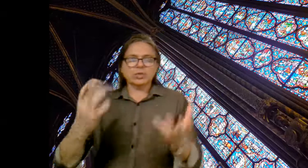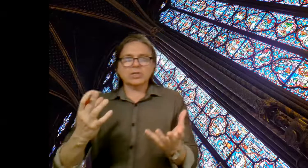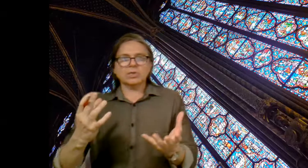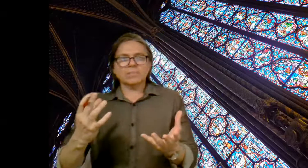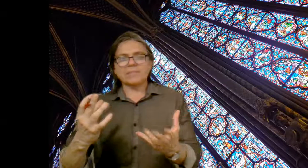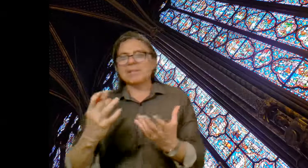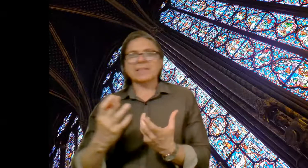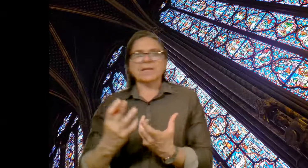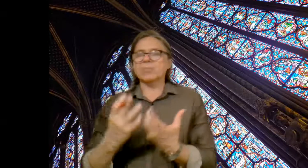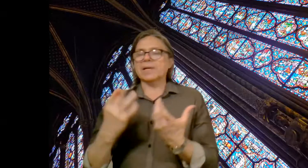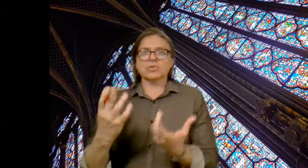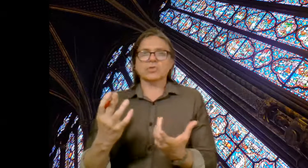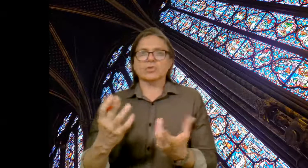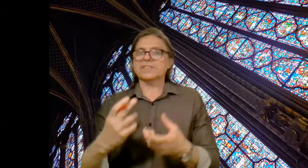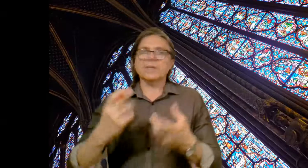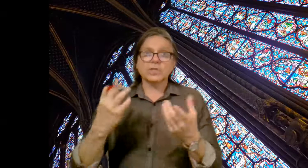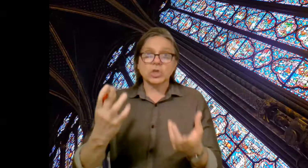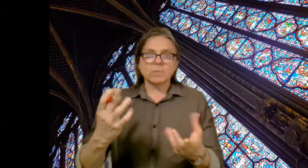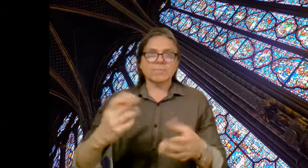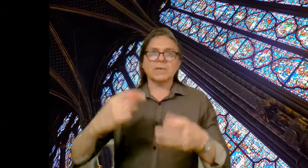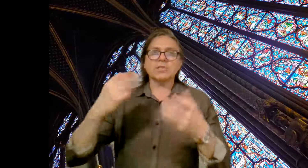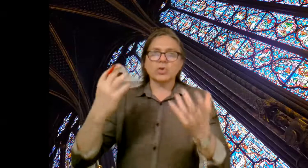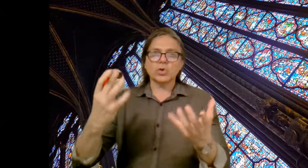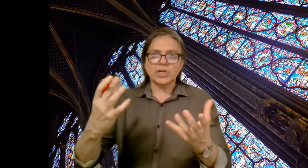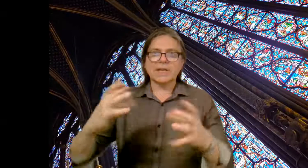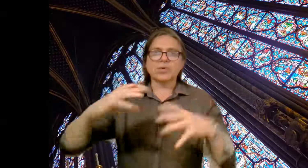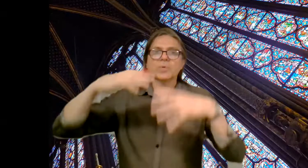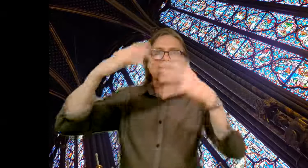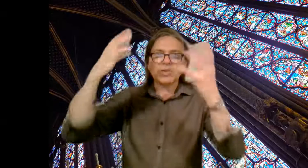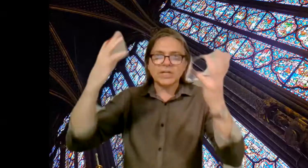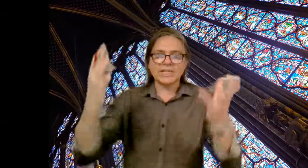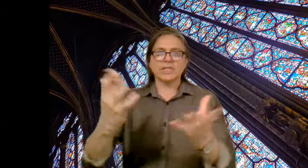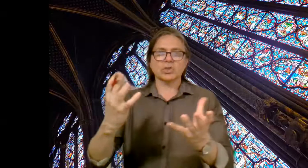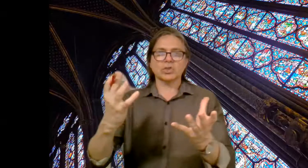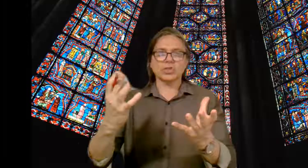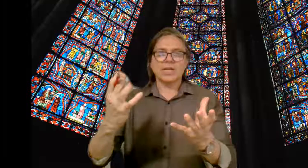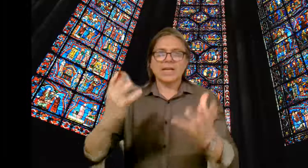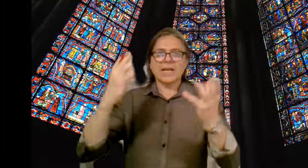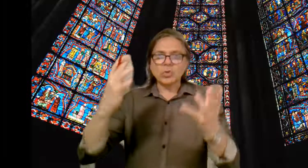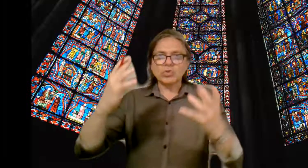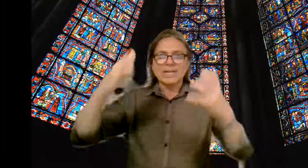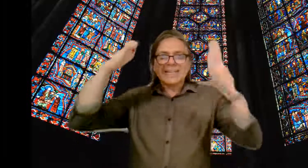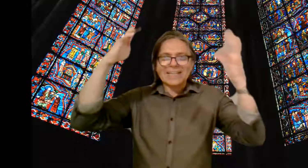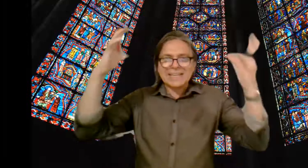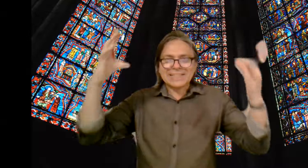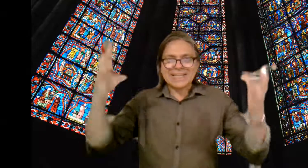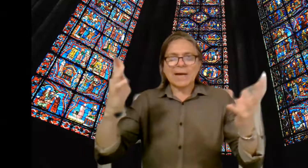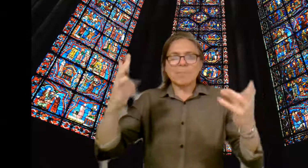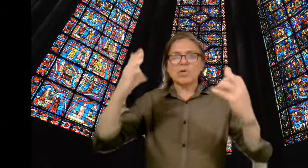gótico inventa algo maravilloso, que es el vidro, el vidrio coloreado, ubicado en el cleristorio. La luz genera intercambio,